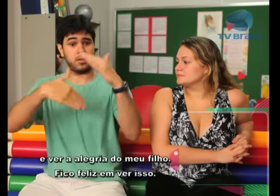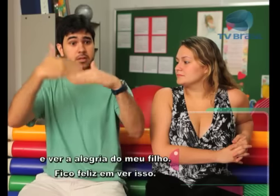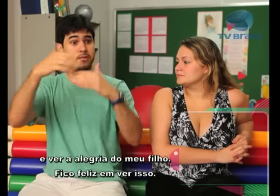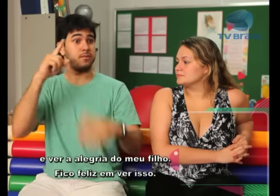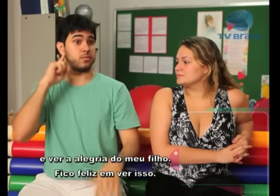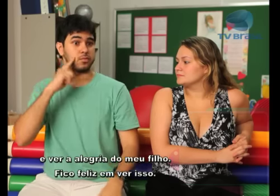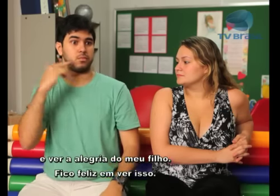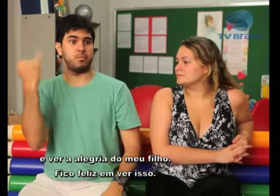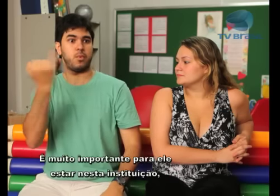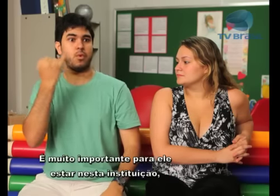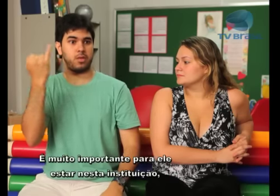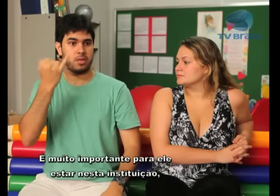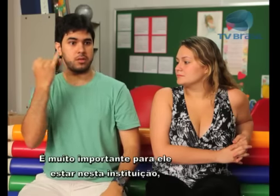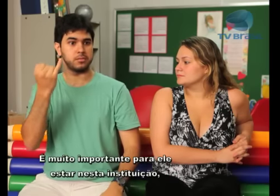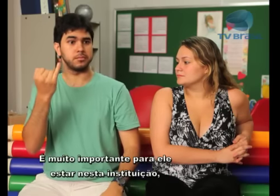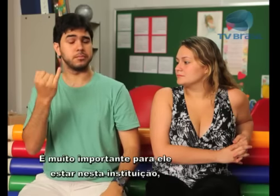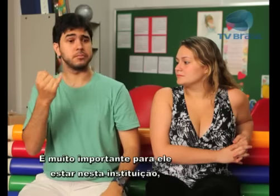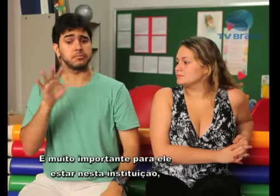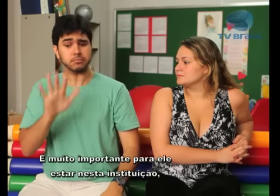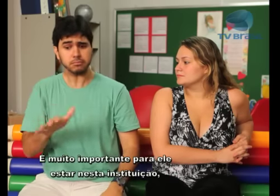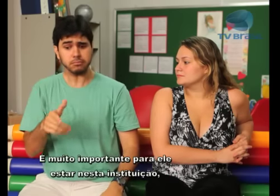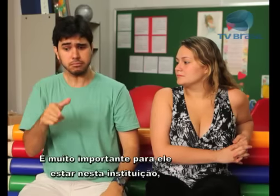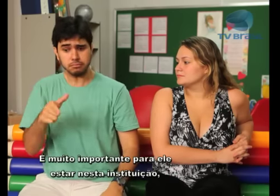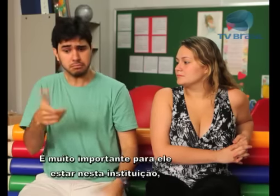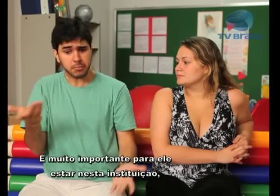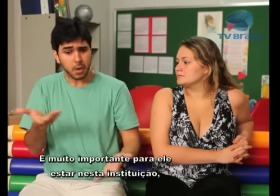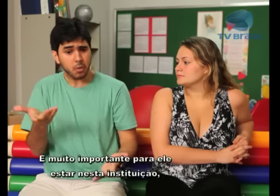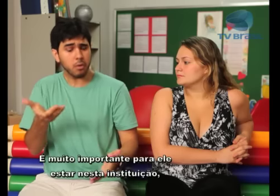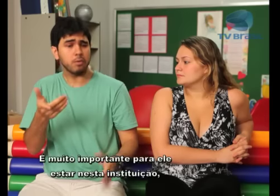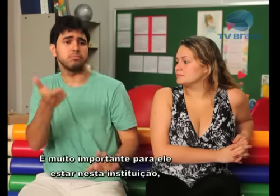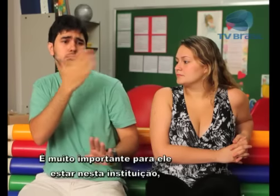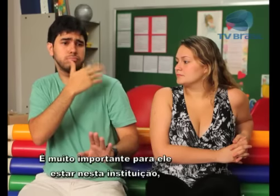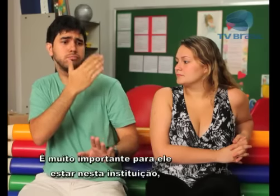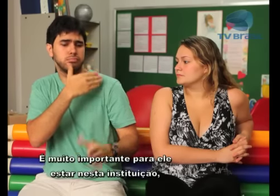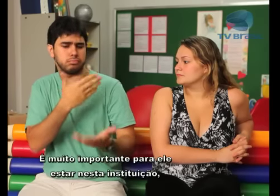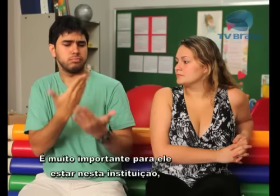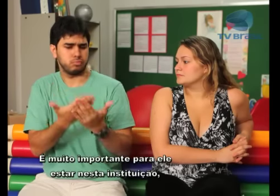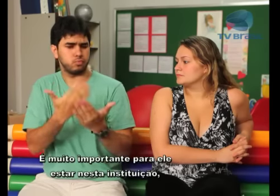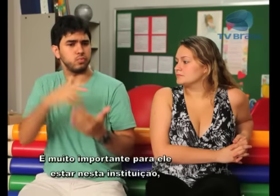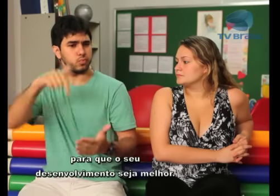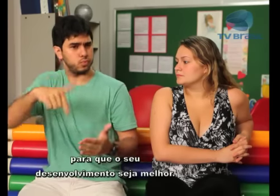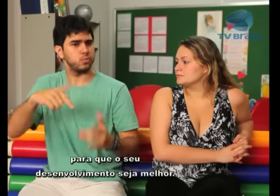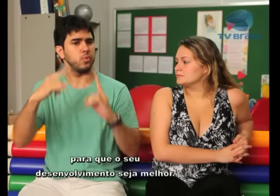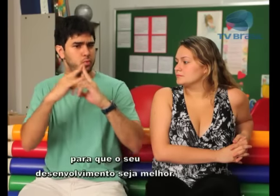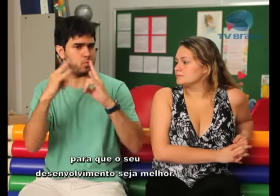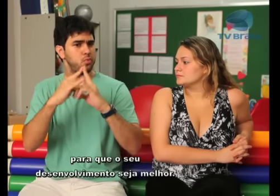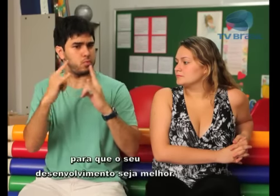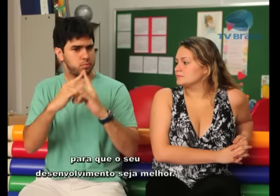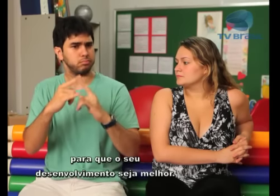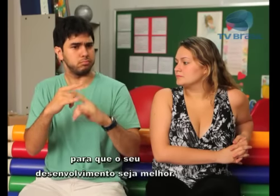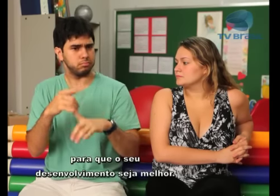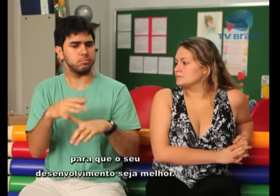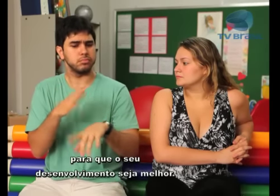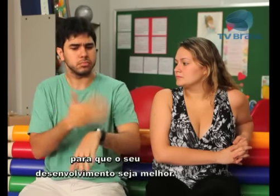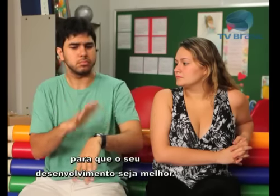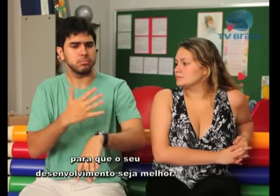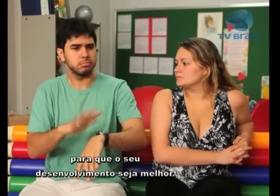em ver isso. É muito importante para ele, enquanto surdo, estar nessa instituição para que o seu desenvolvimento seja melhor.